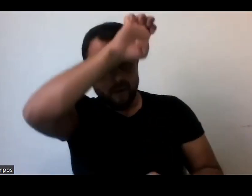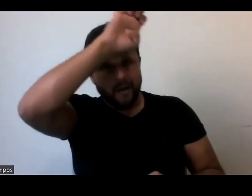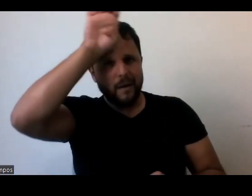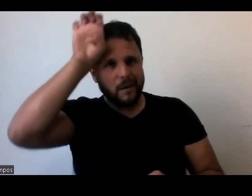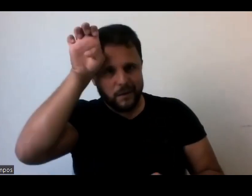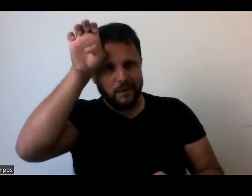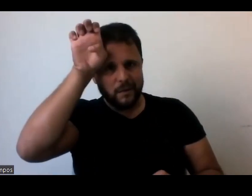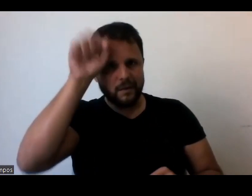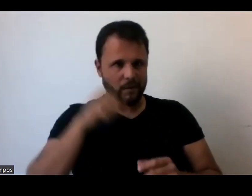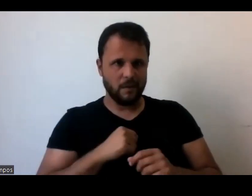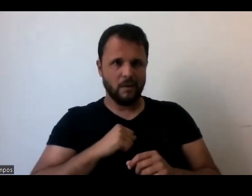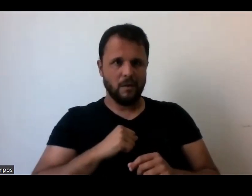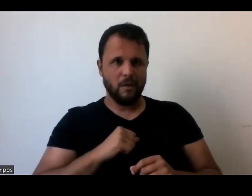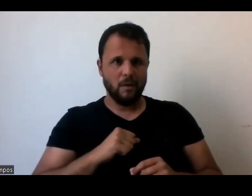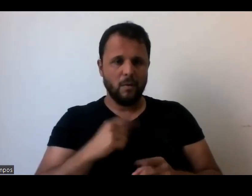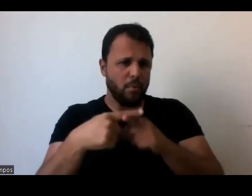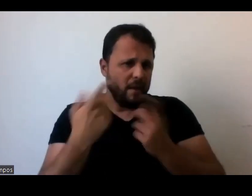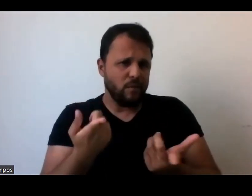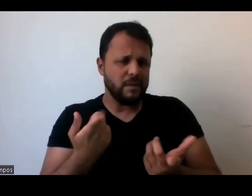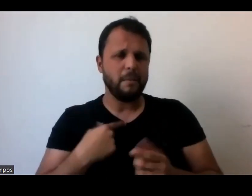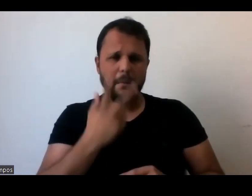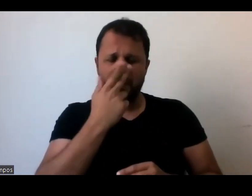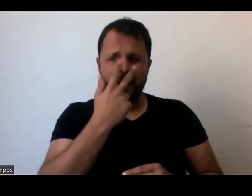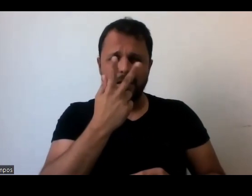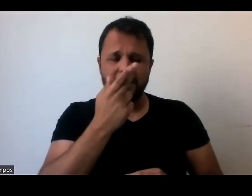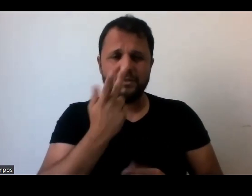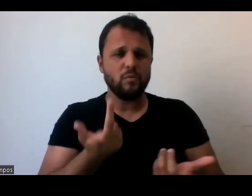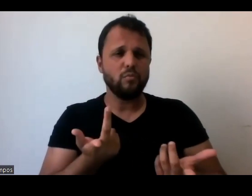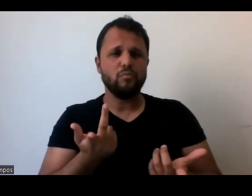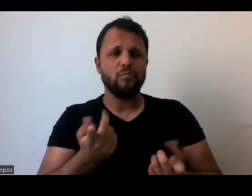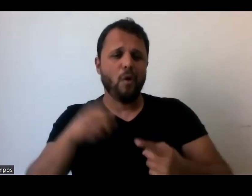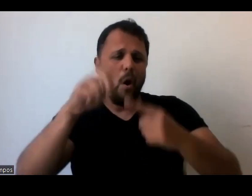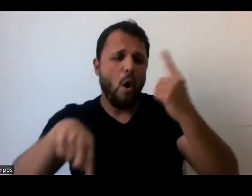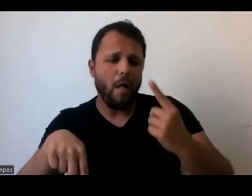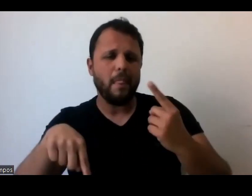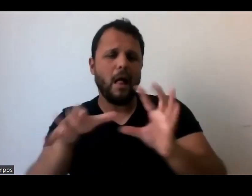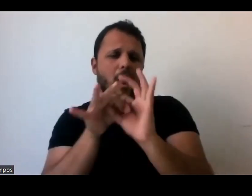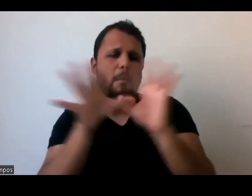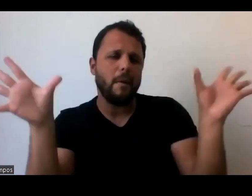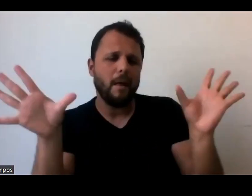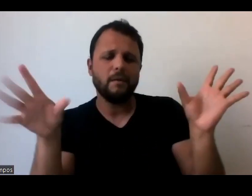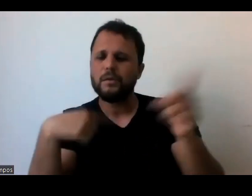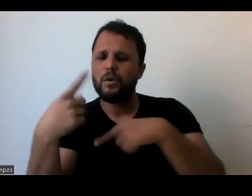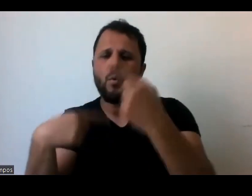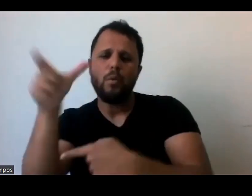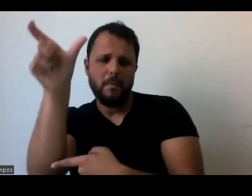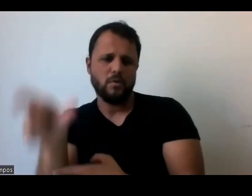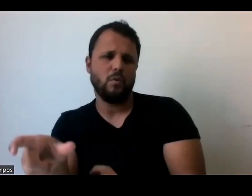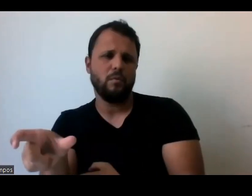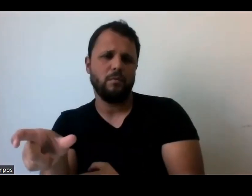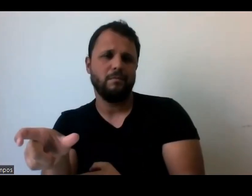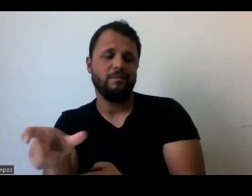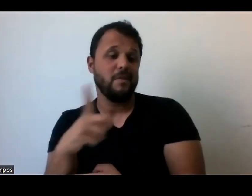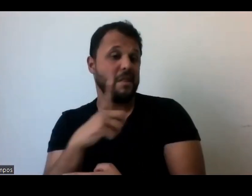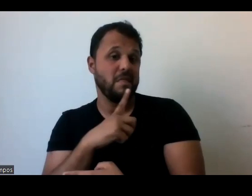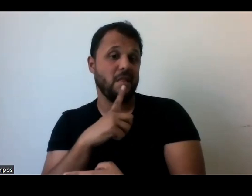não tira a liberdade do outro. Então, eu acho genial. há museus que